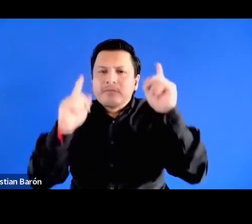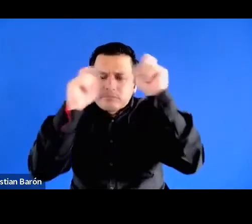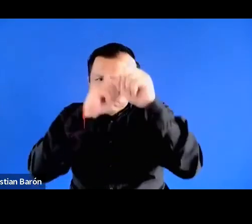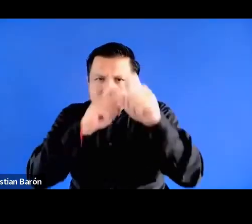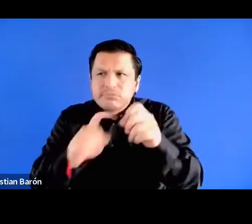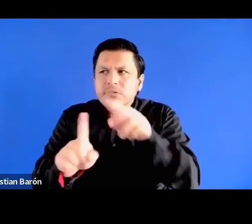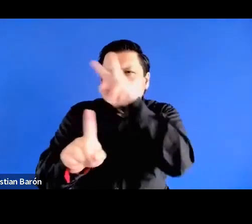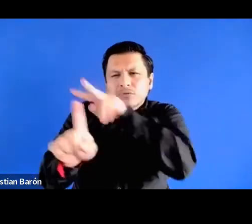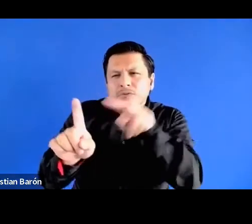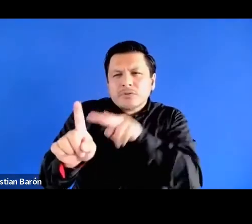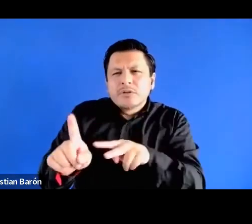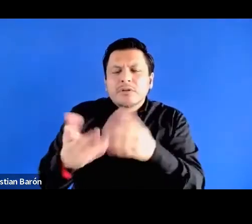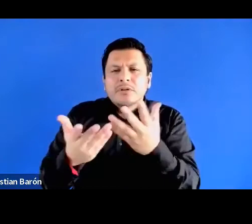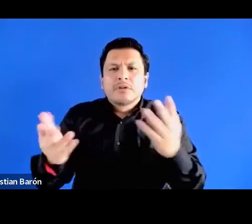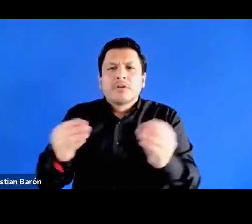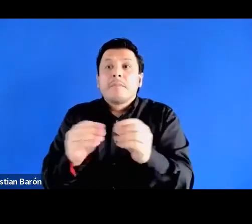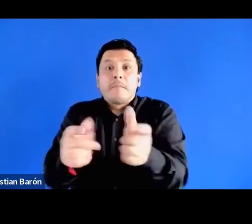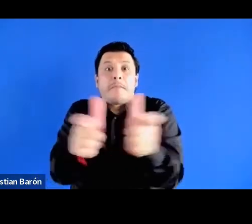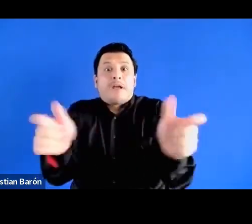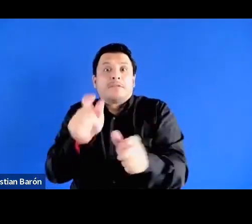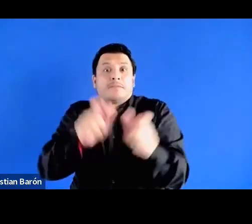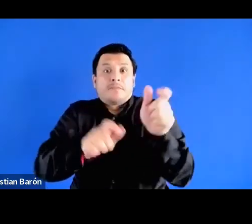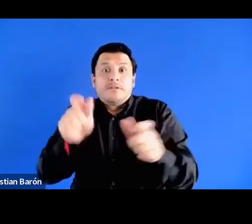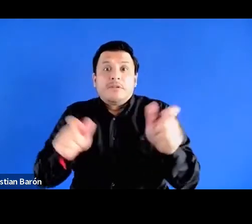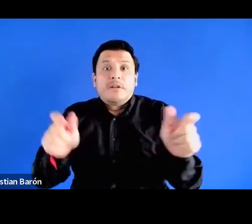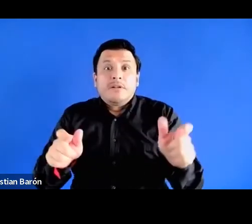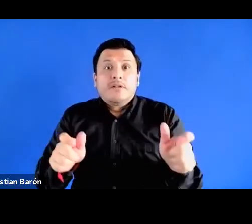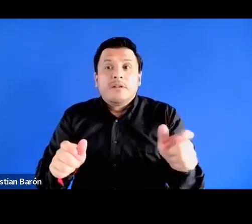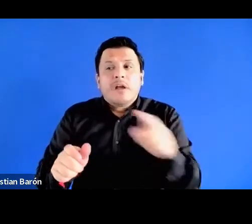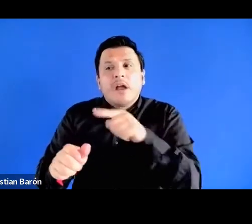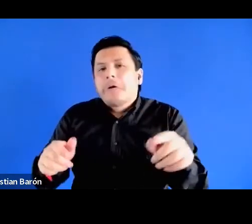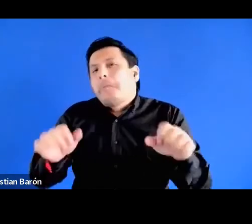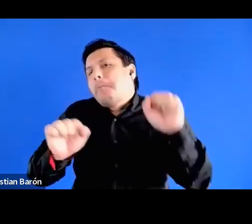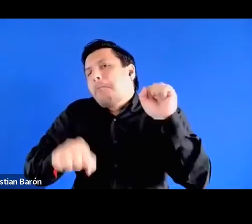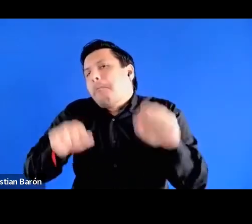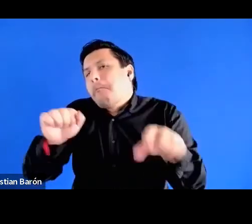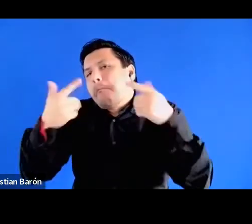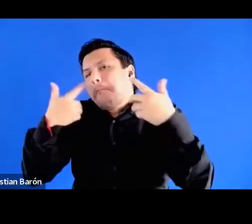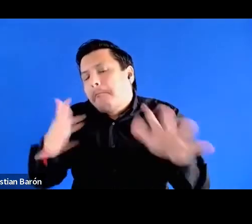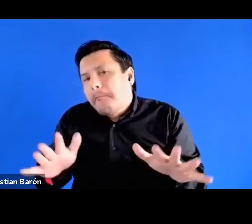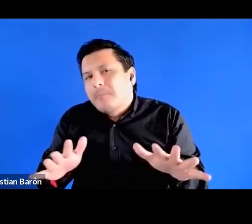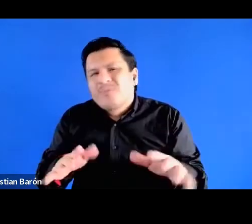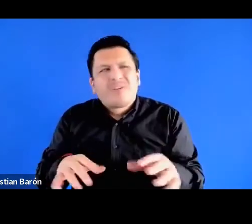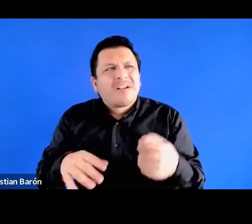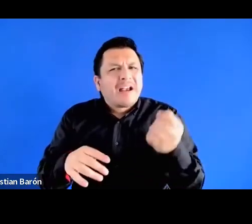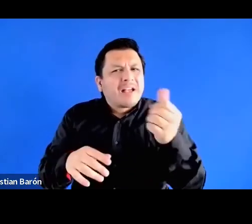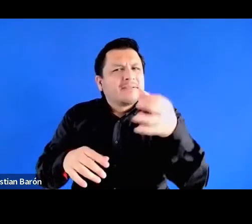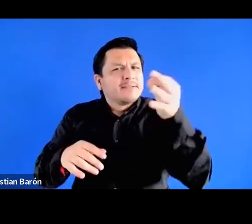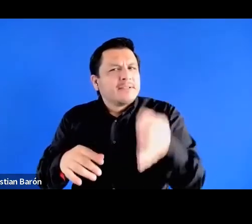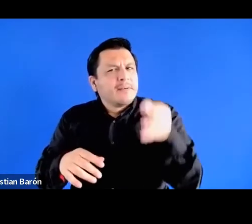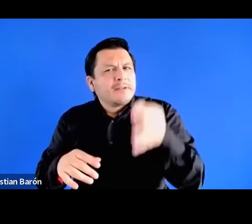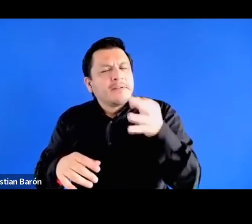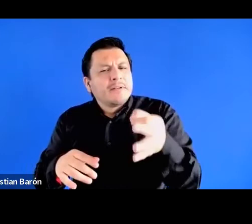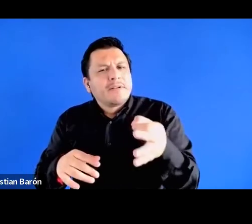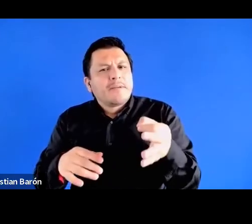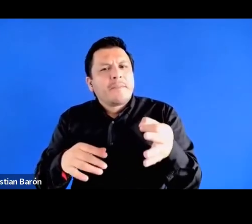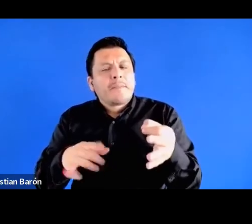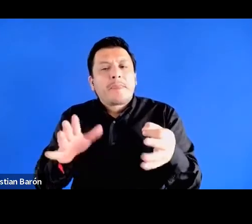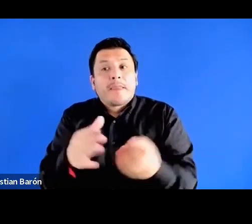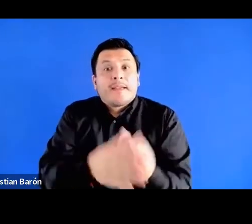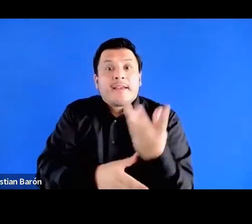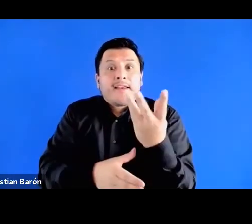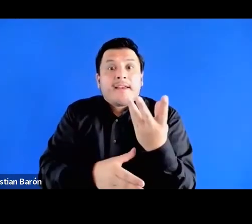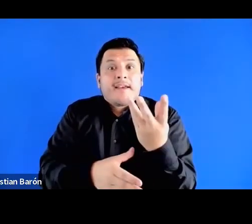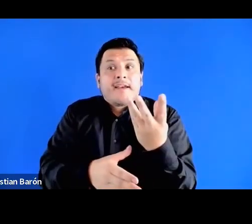de la mayoría de la gente probablemente o casi siempre genera